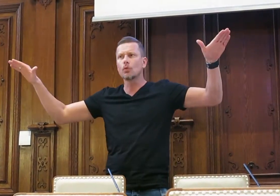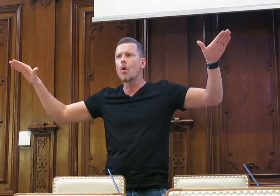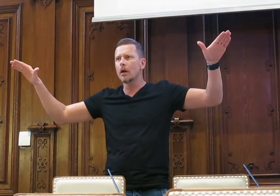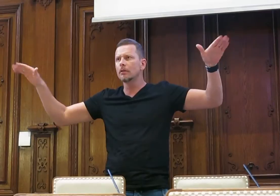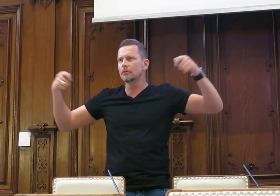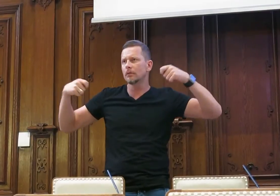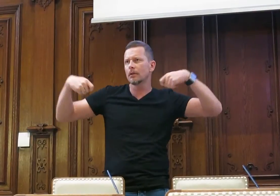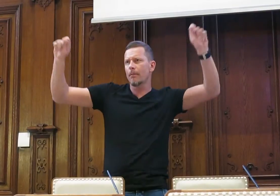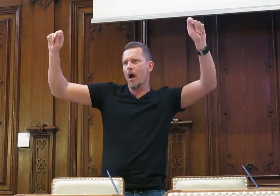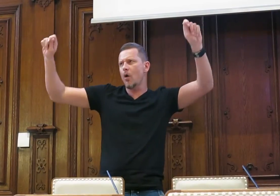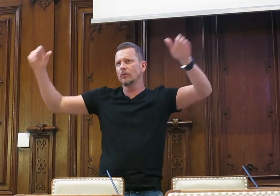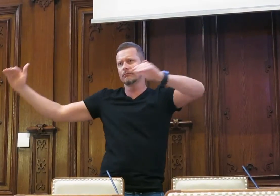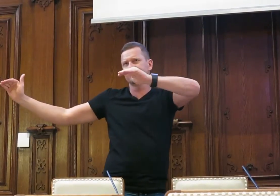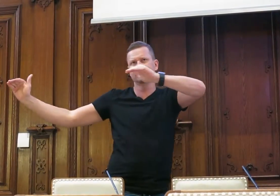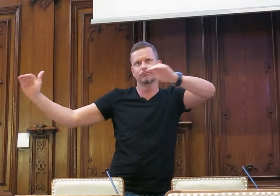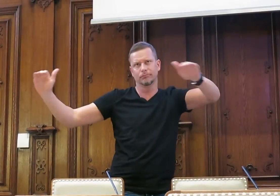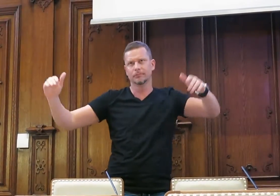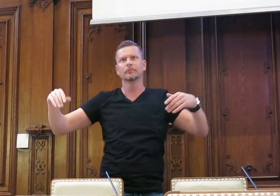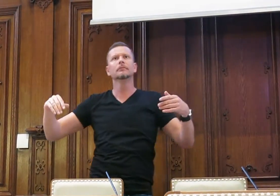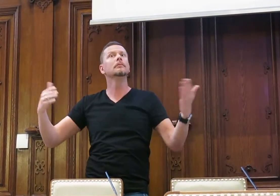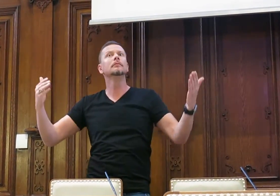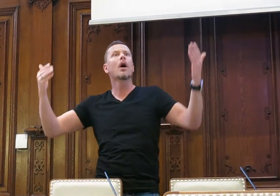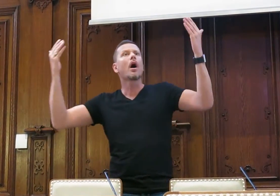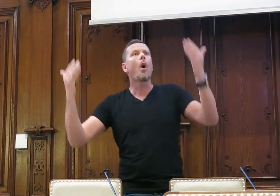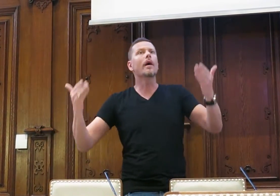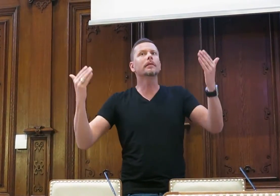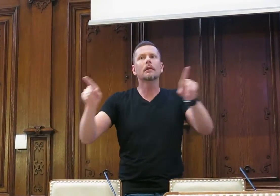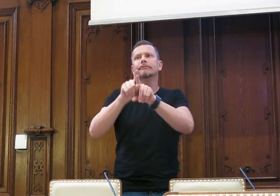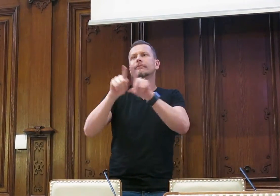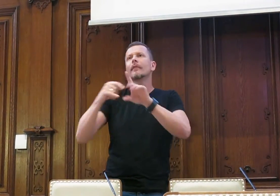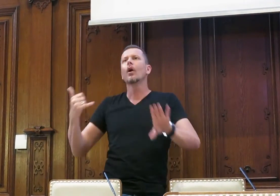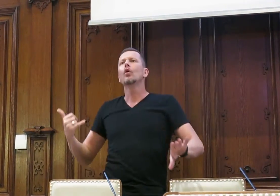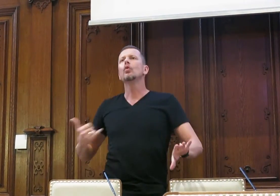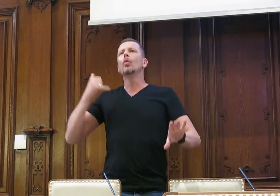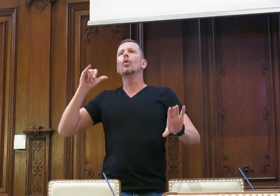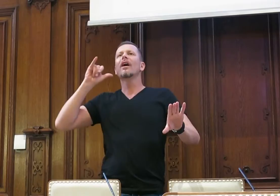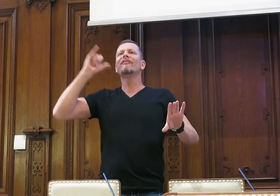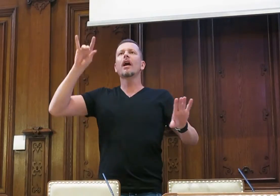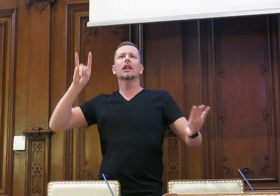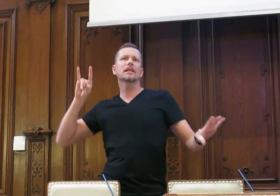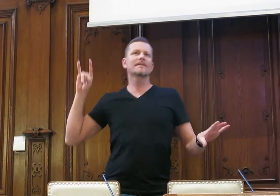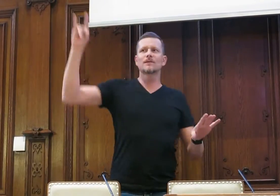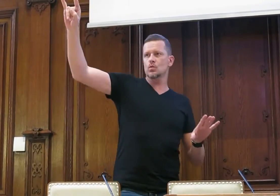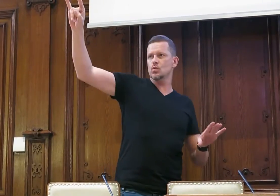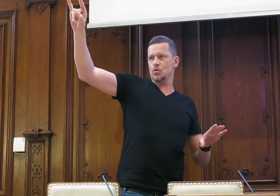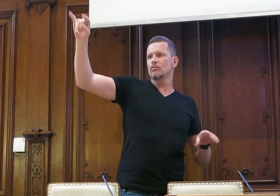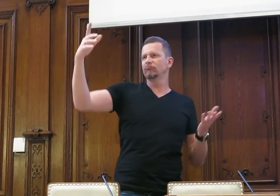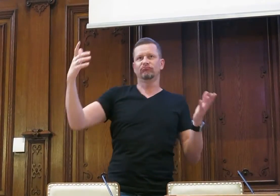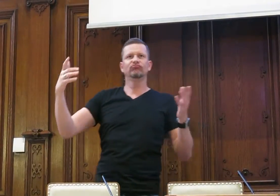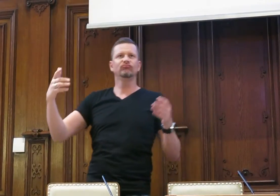Es gibt ein neues Flugzeug, neuer gebaut, wird zur Verfügung gestellt und heute ist gleich sozusagen die Jungfeuerpflug, die ist für heute